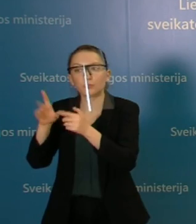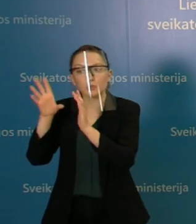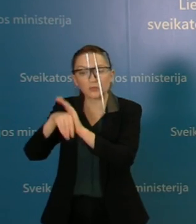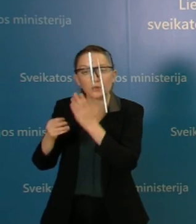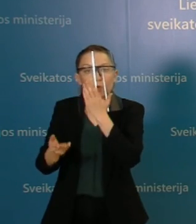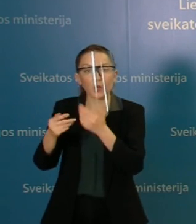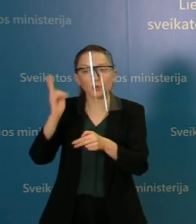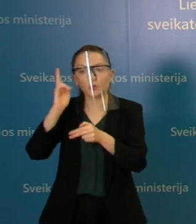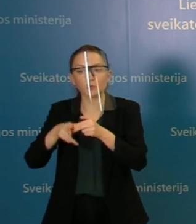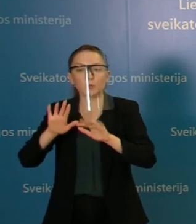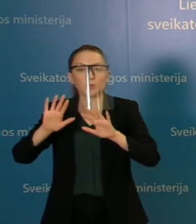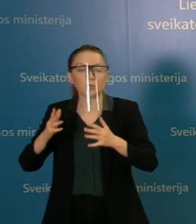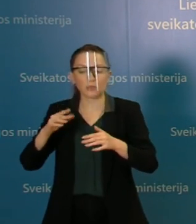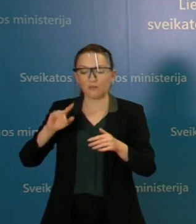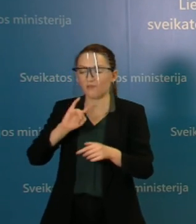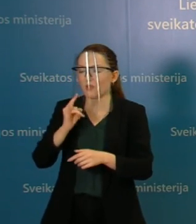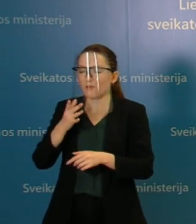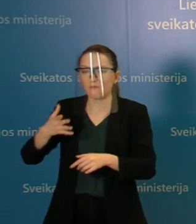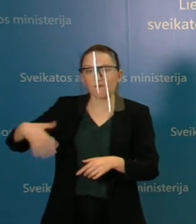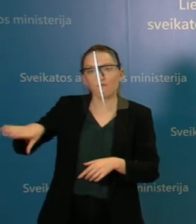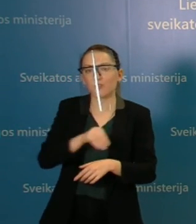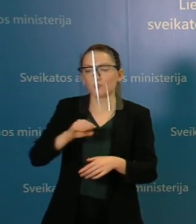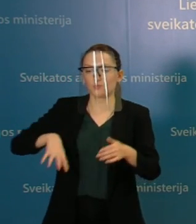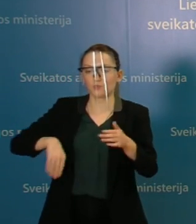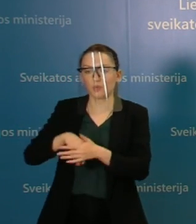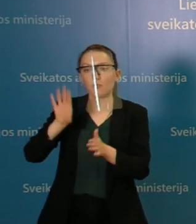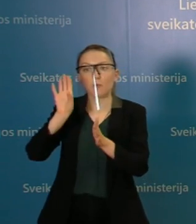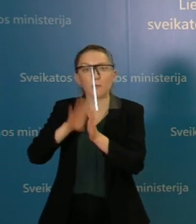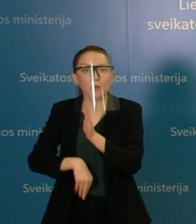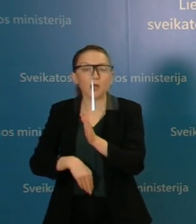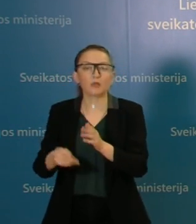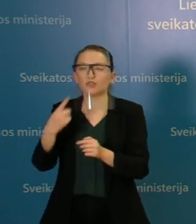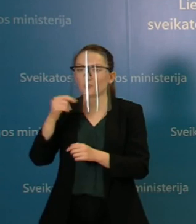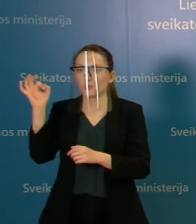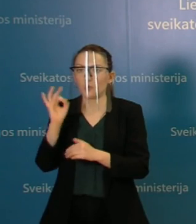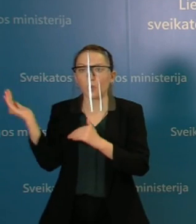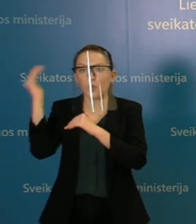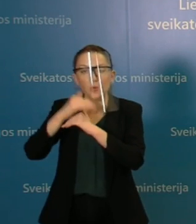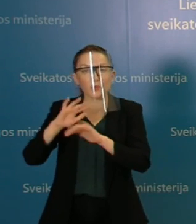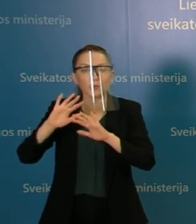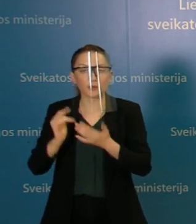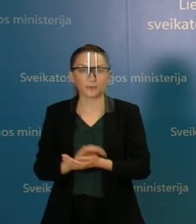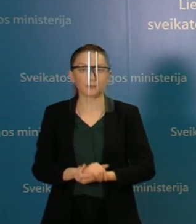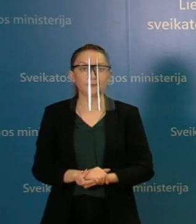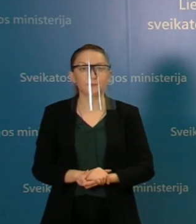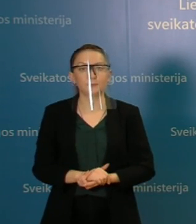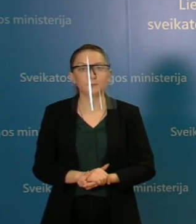priimti sprendimus dėl to, kad vaikam visos, sakykime, priemokas būtų absoliučiai kompensuojamas. Tai vienas matyti